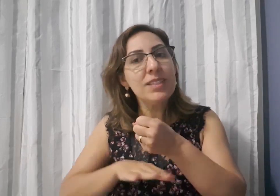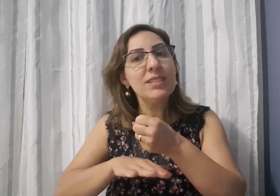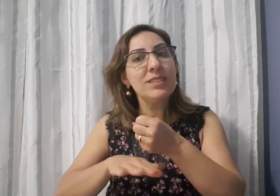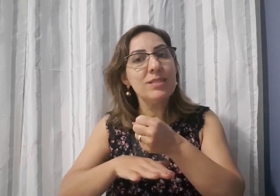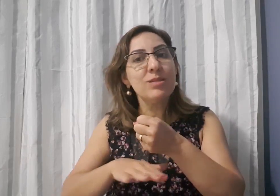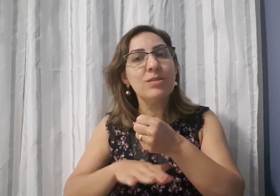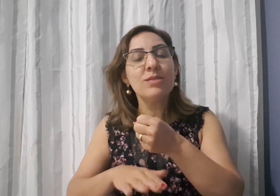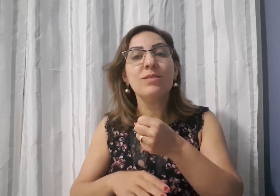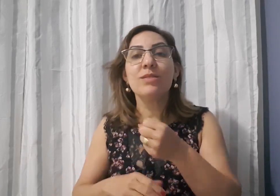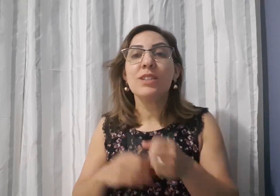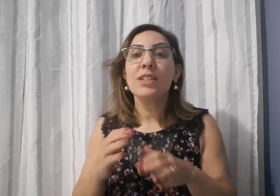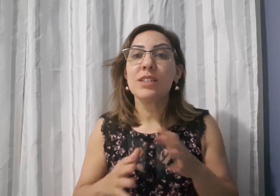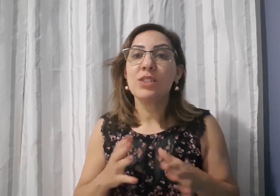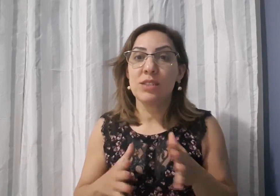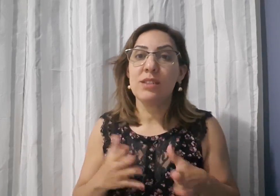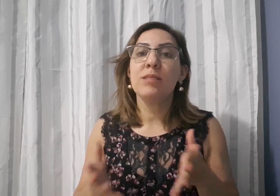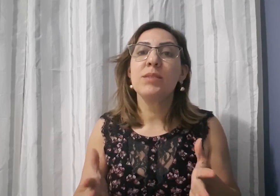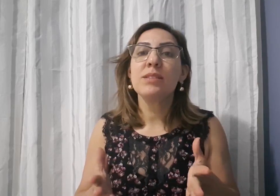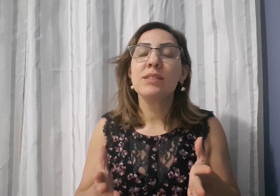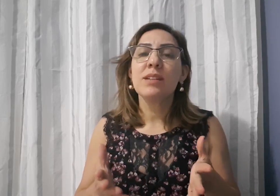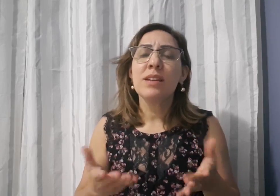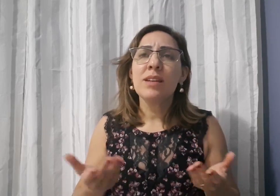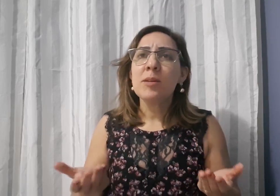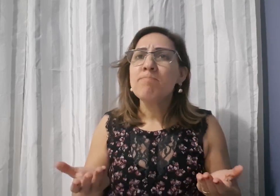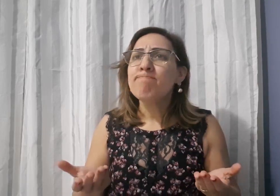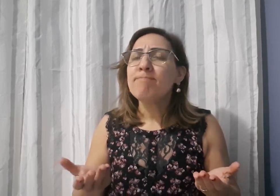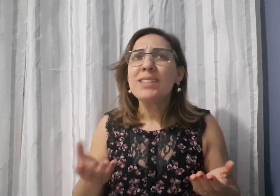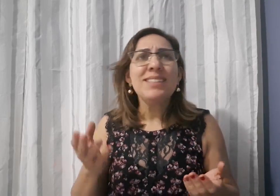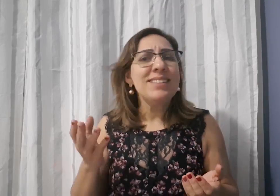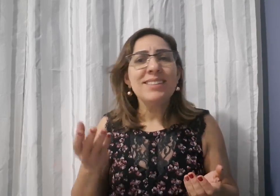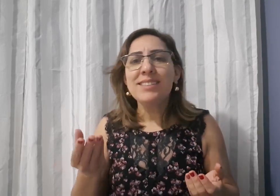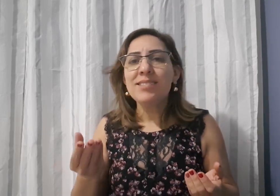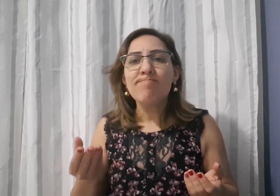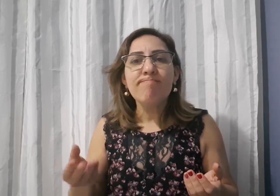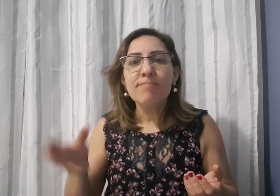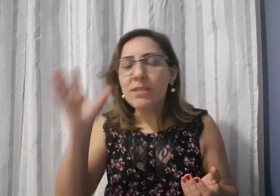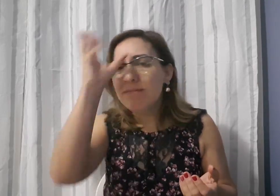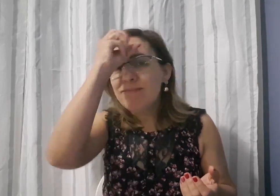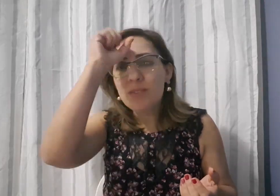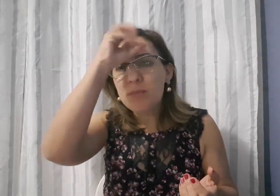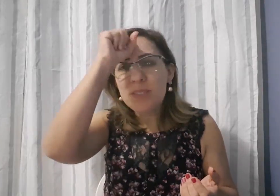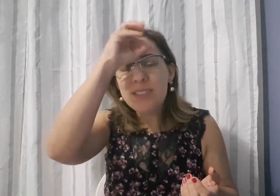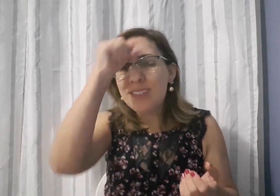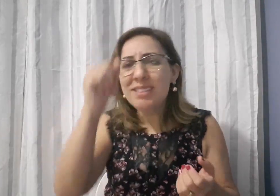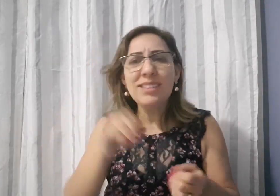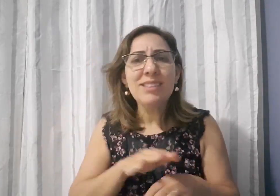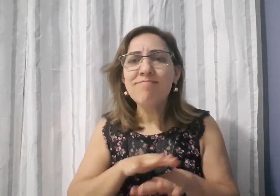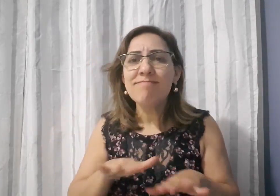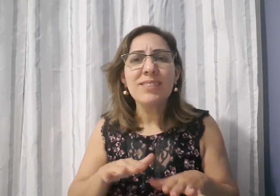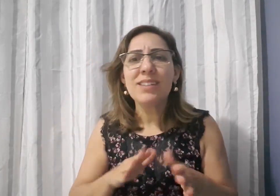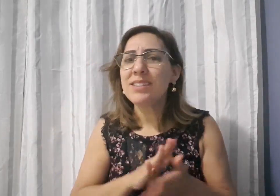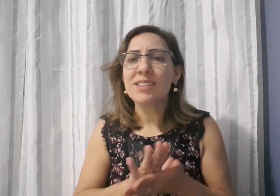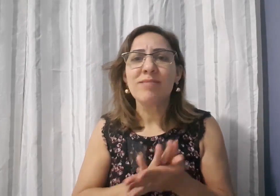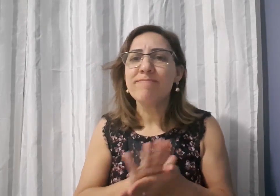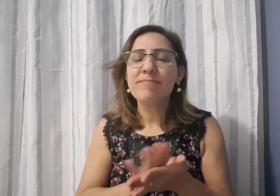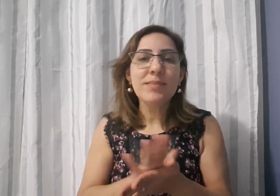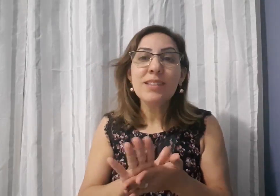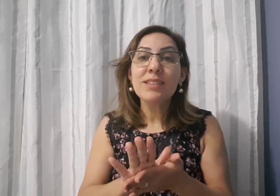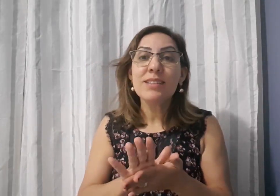Antes eu tinha feito um cursinho básico, porém, não tinha aprendido muita coisa. Para falar a verdade, quase nada.